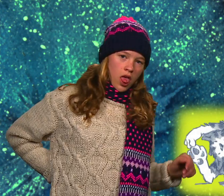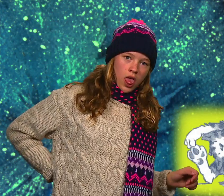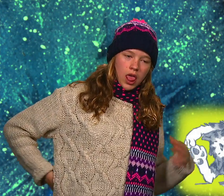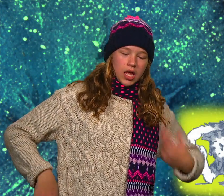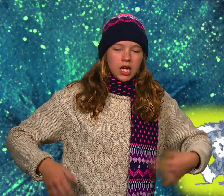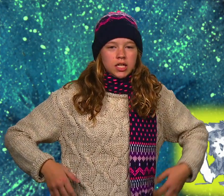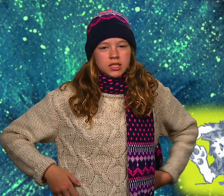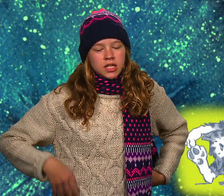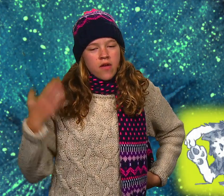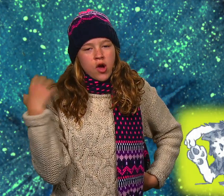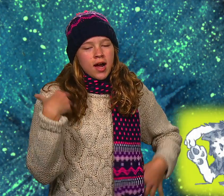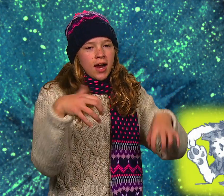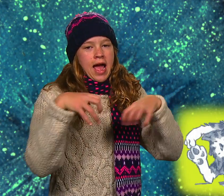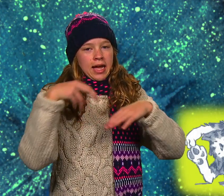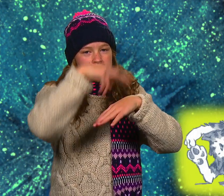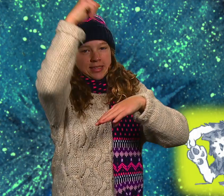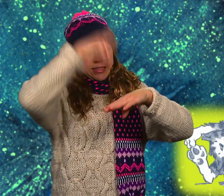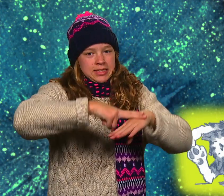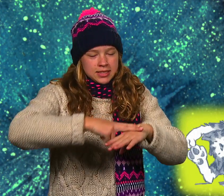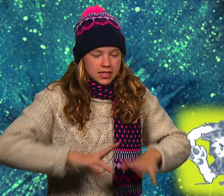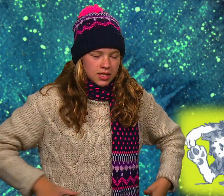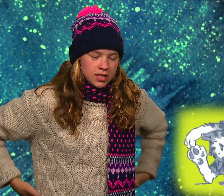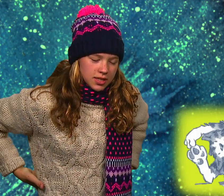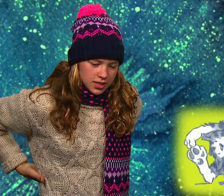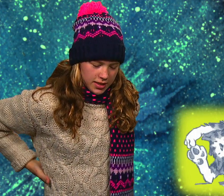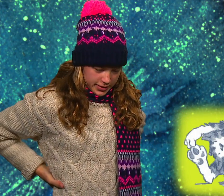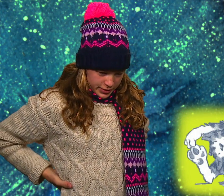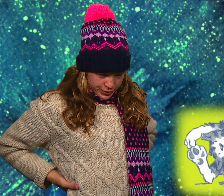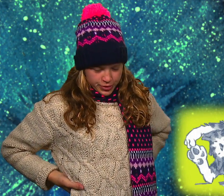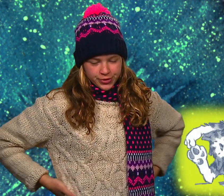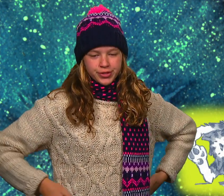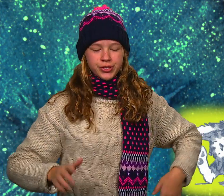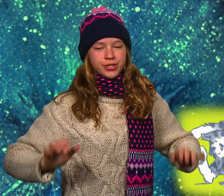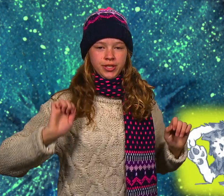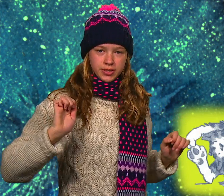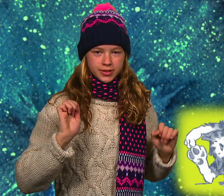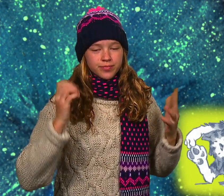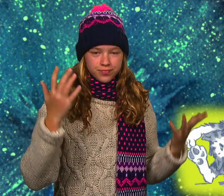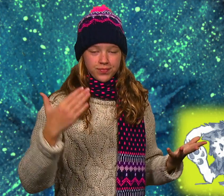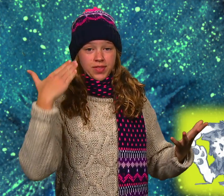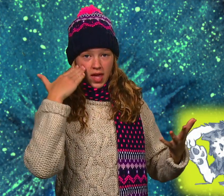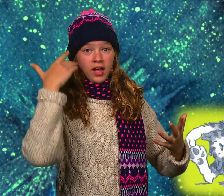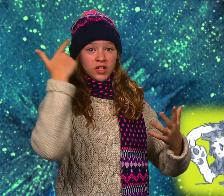Hallo! Vorhin, da bin ich auf dem Eis ausgerutscht und voll hingeknallt. Das hat vielleicht weh getan.